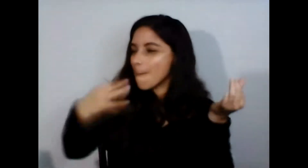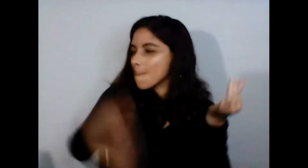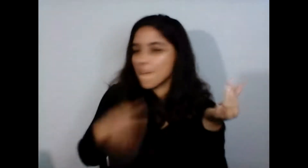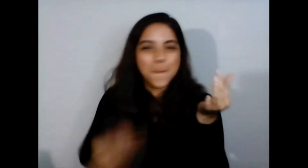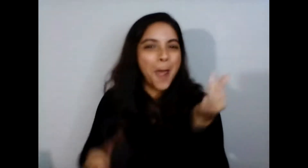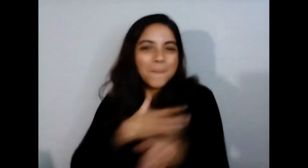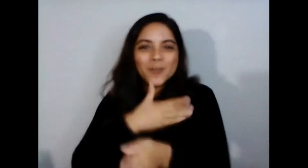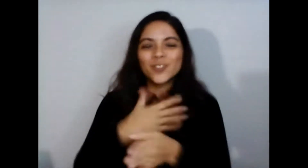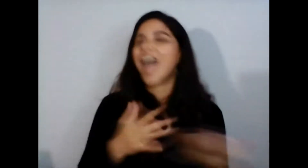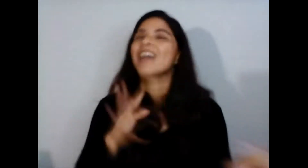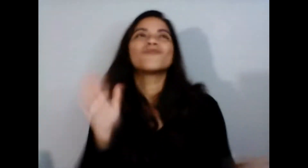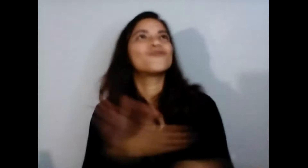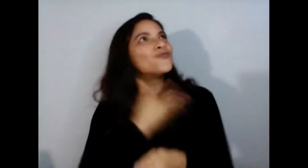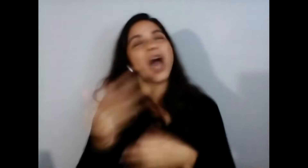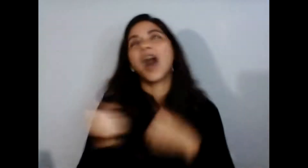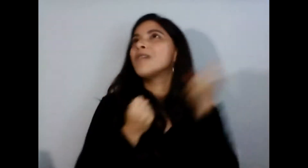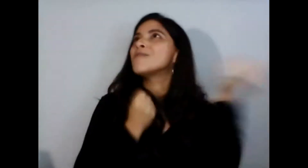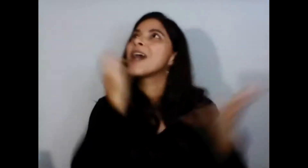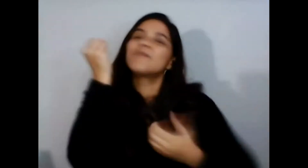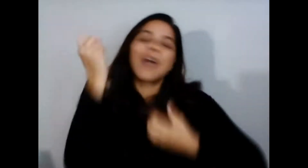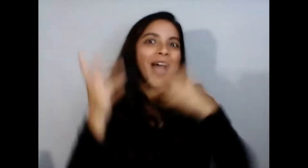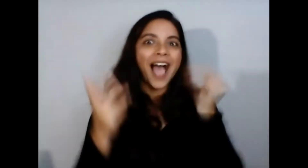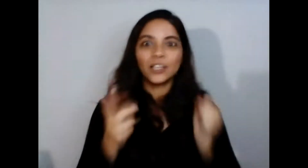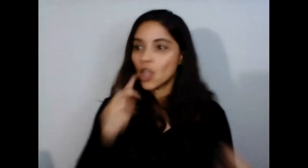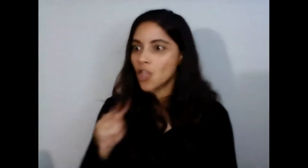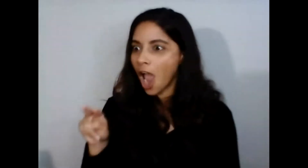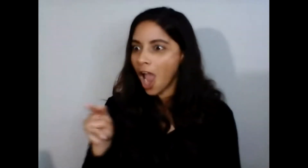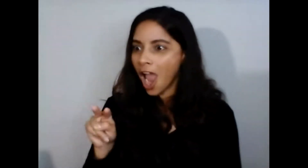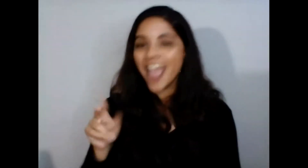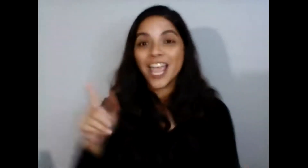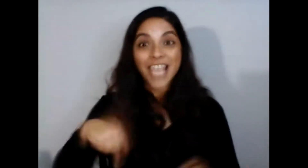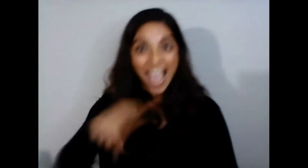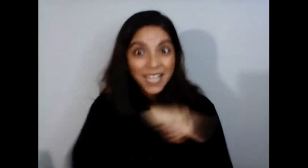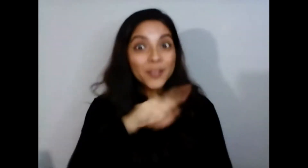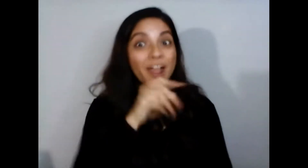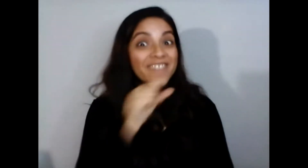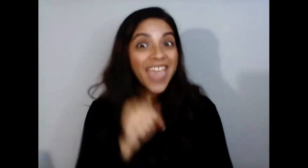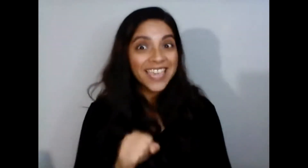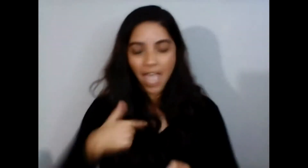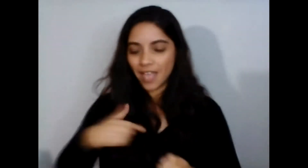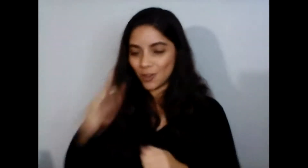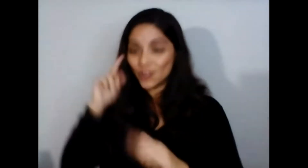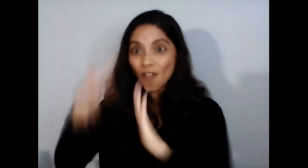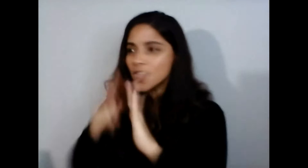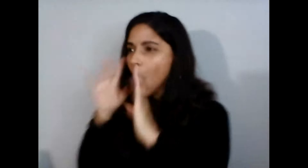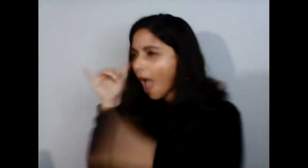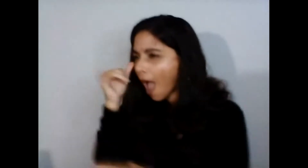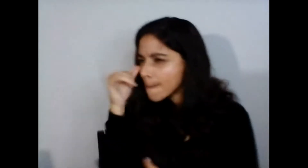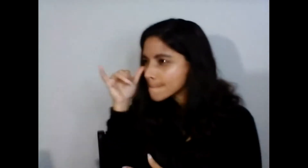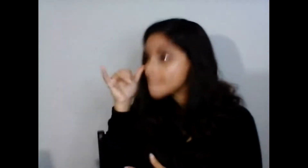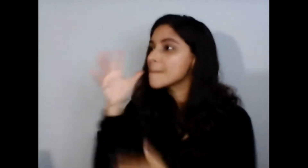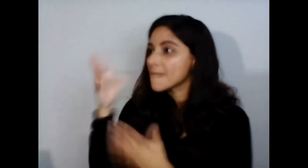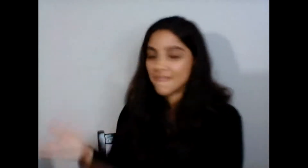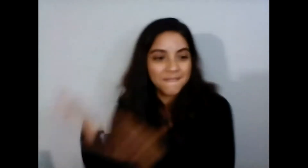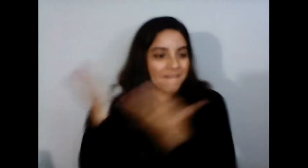décimas canciones y demás y se lo llevamos a ellos le llevé como les dije la promoción de achú porque eso